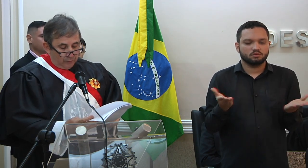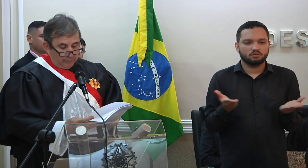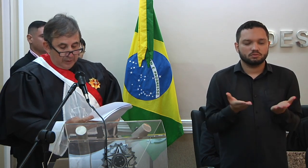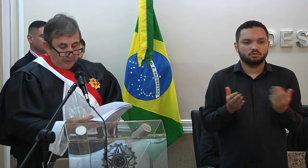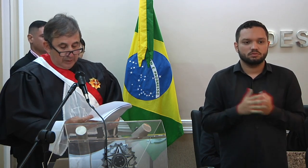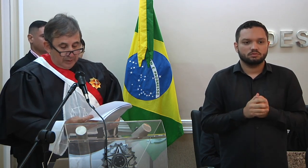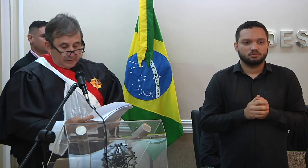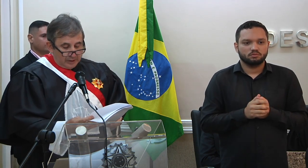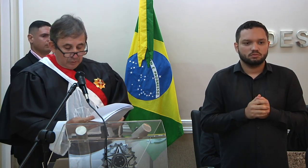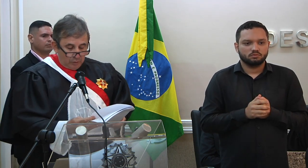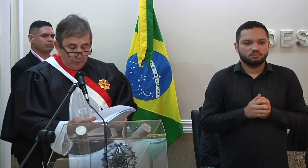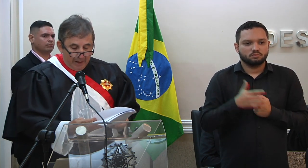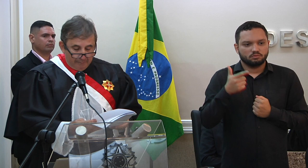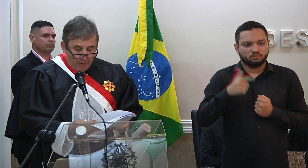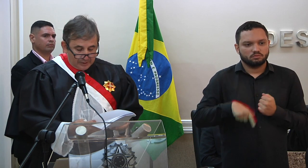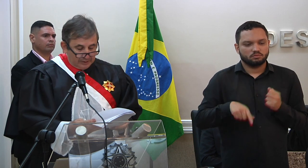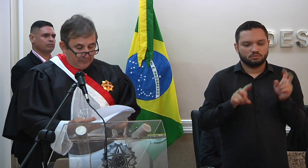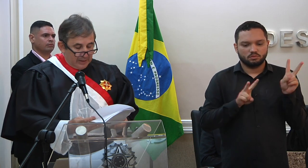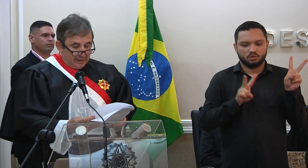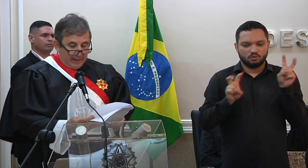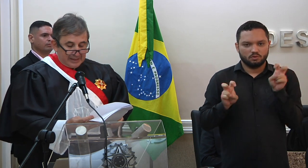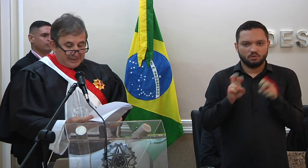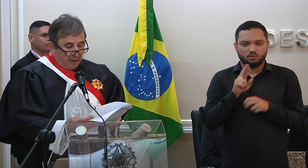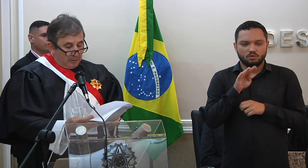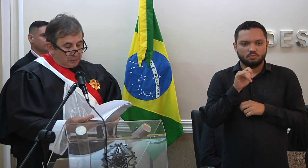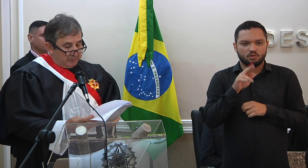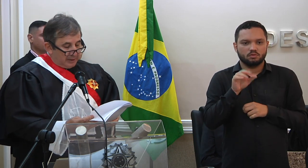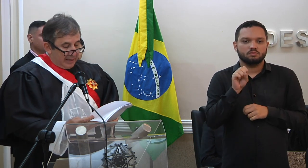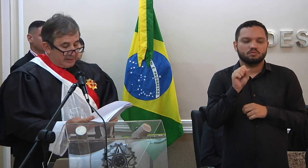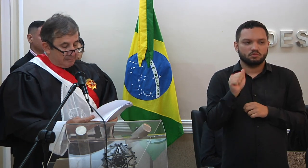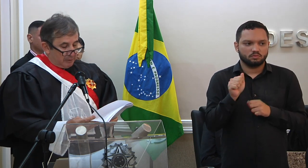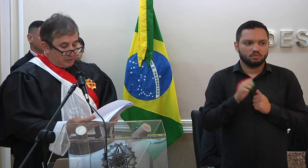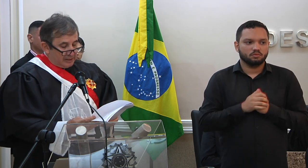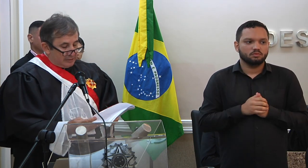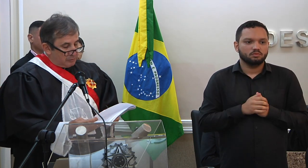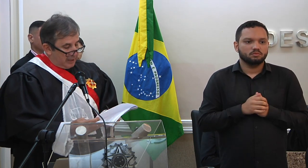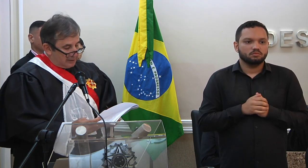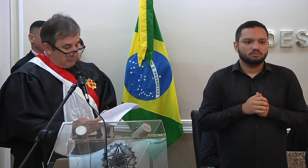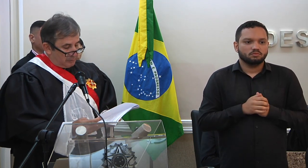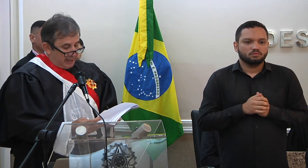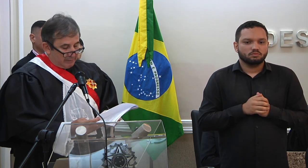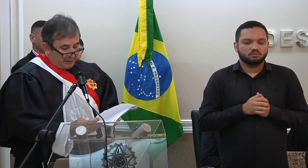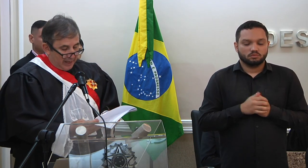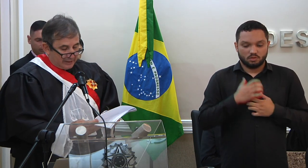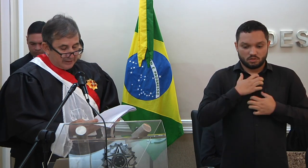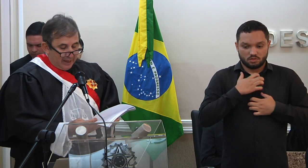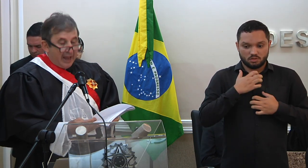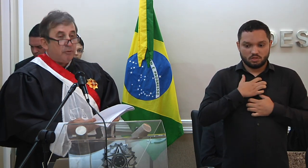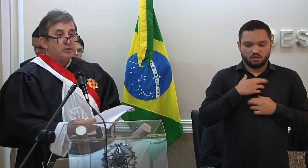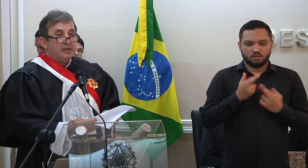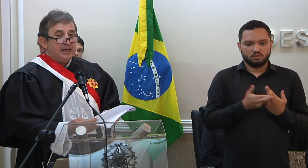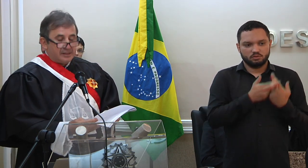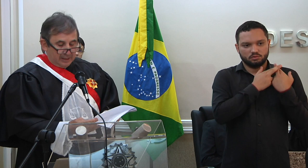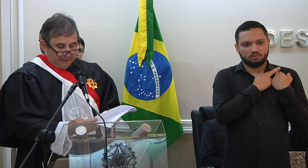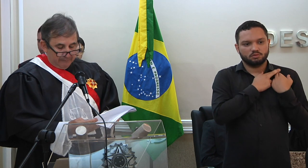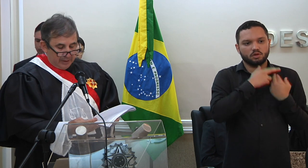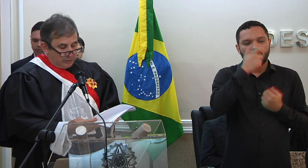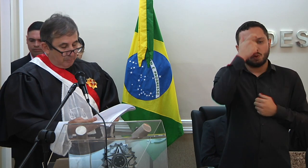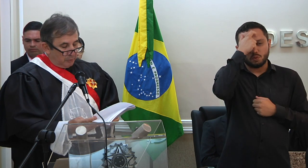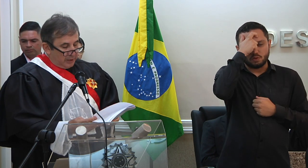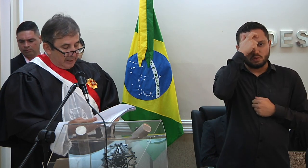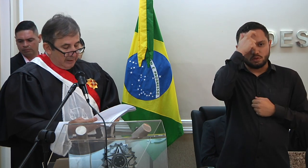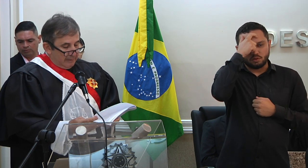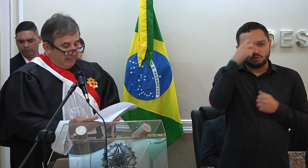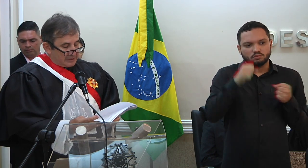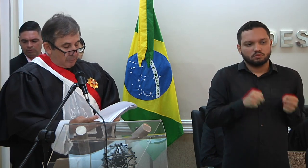De novo, cito Rui Barbosa. Nas almas dominadas pelo senso de responsabilidade, a consciência